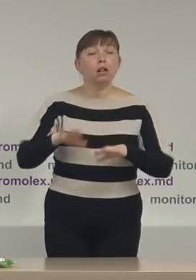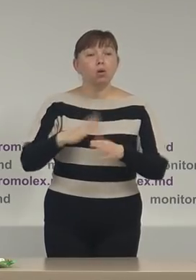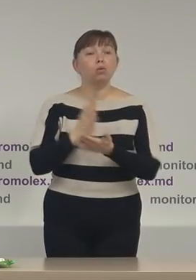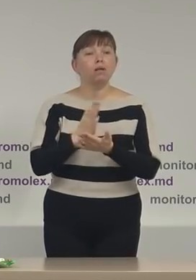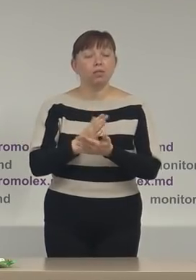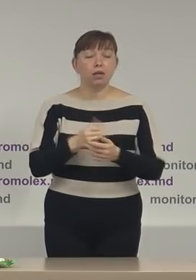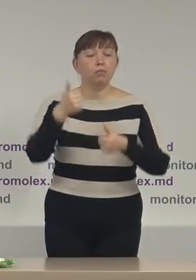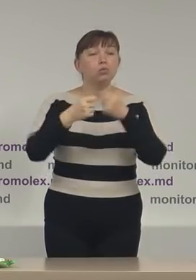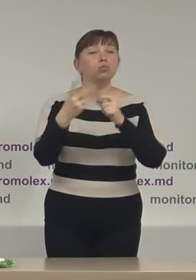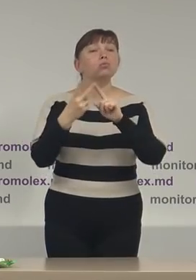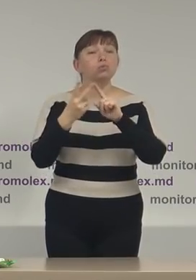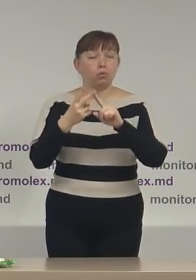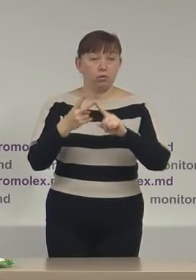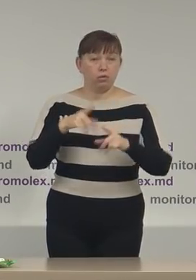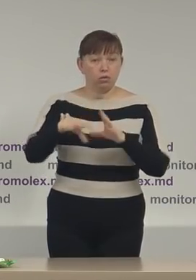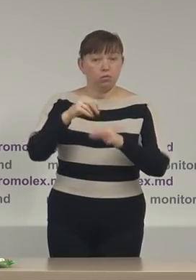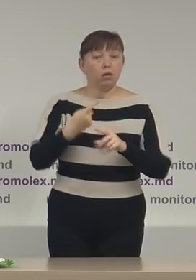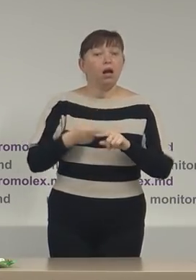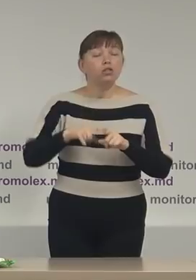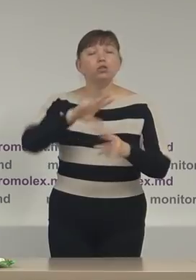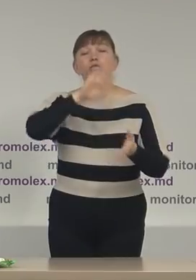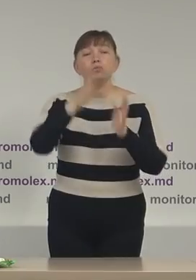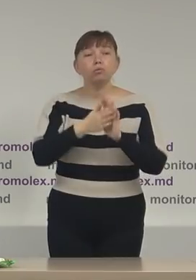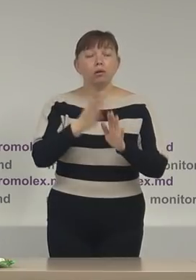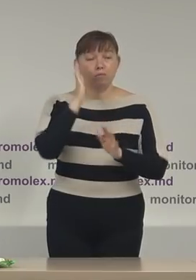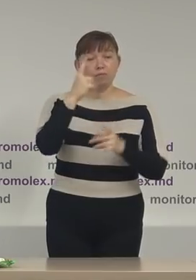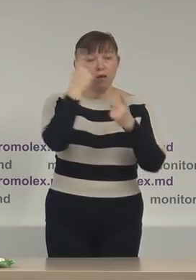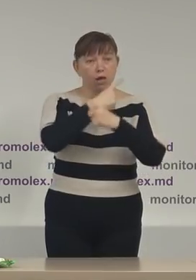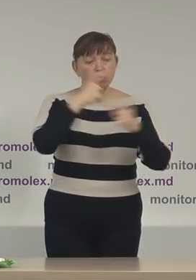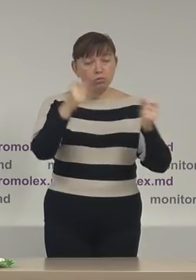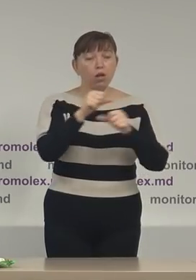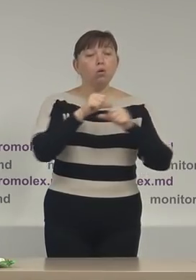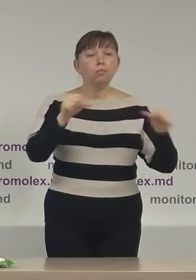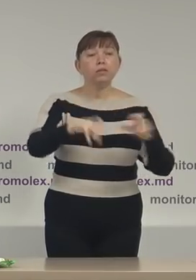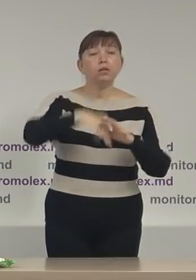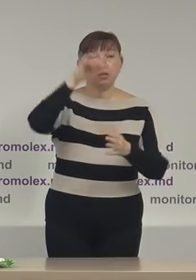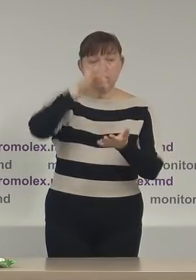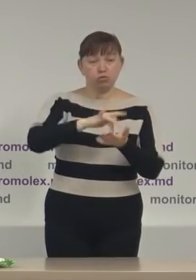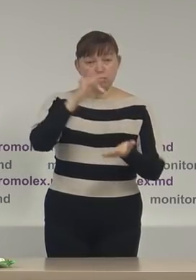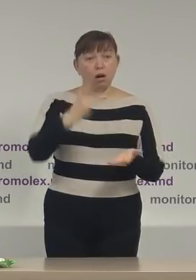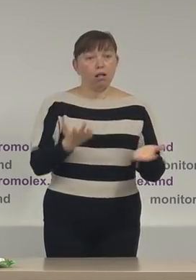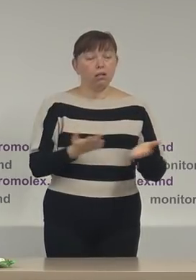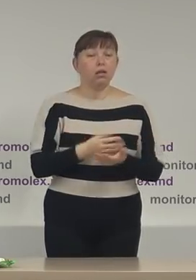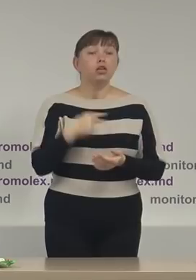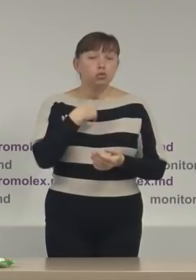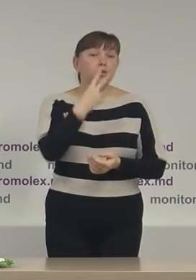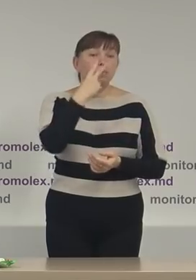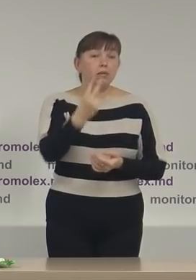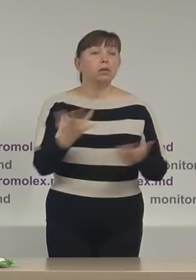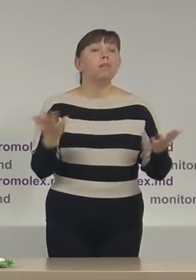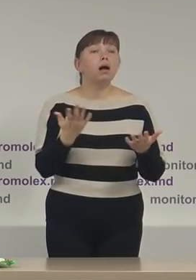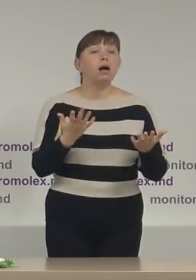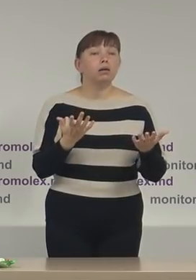pentru turul 2 de scurtie cifrele totale sper să fie anunțate de Comisia Electorală Centrală și așa să vedem care sunt